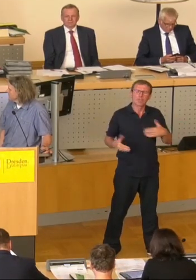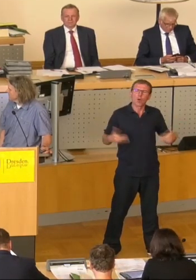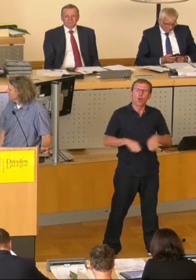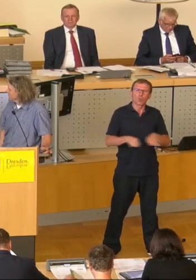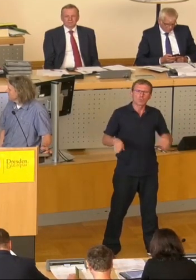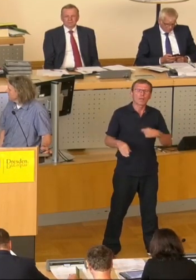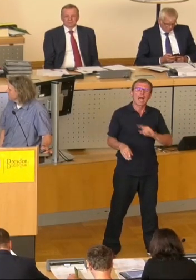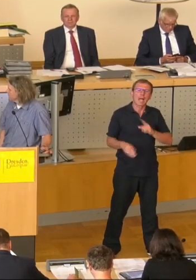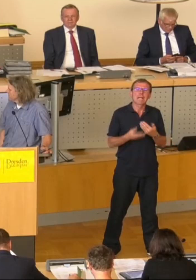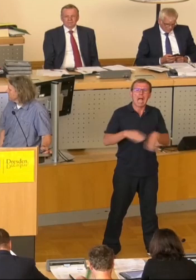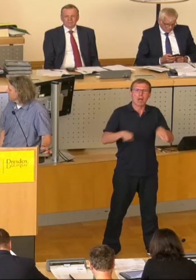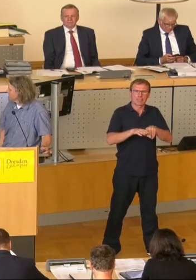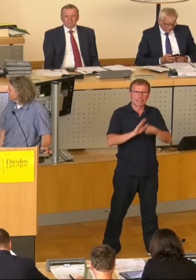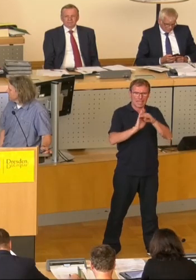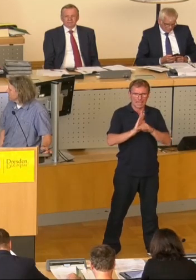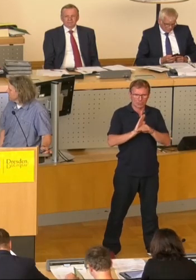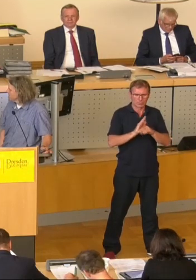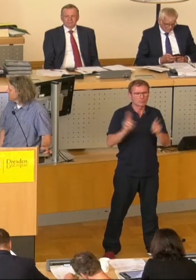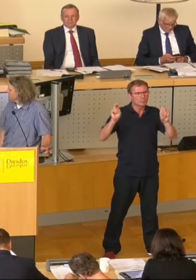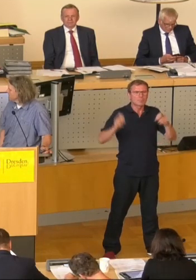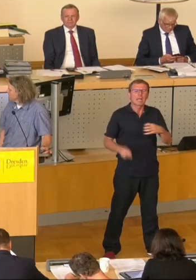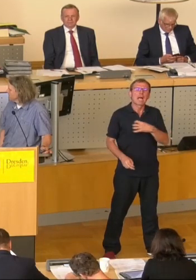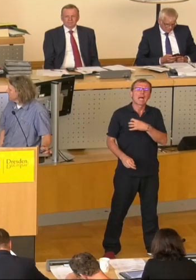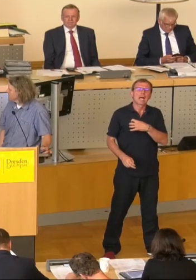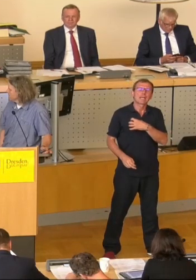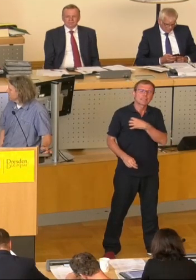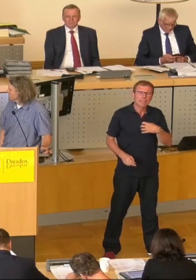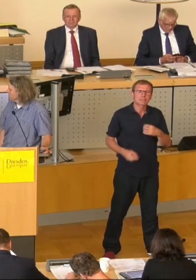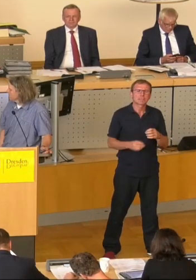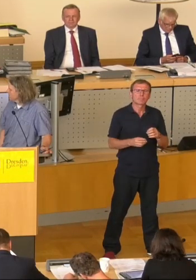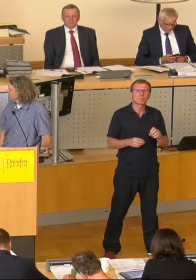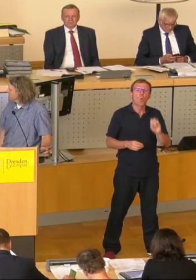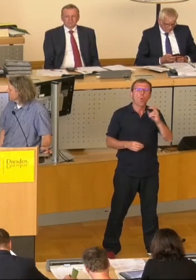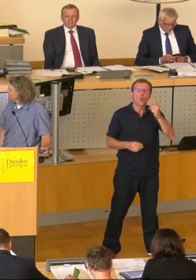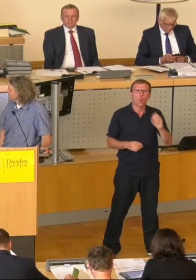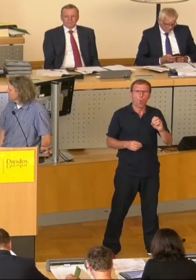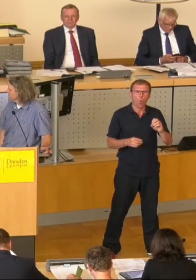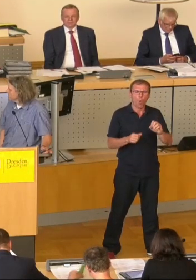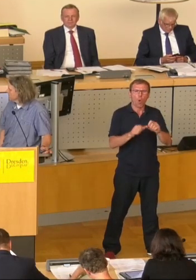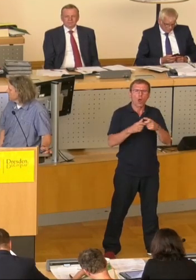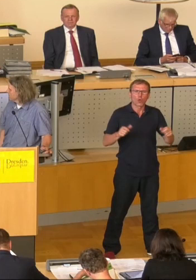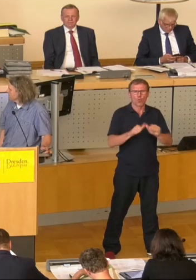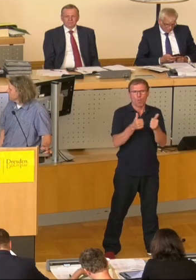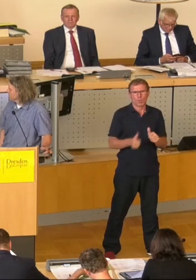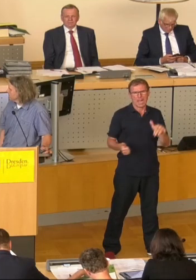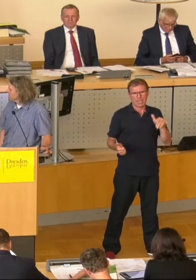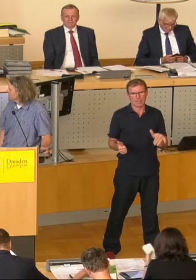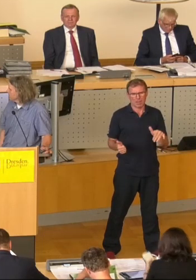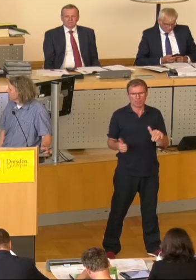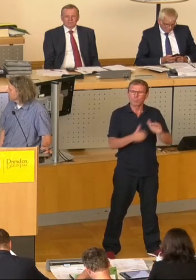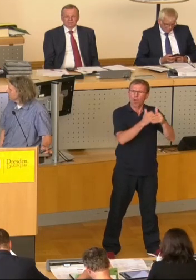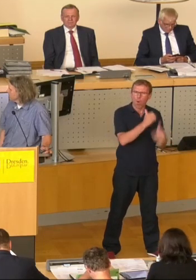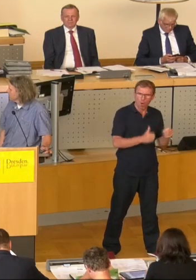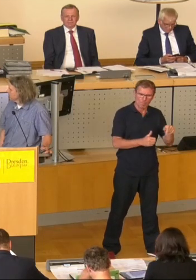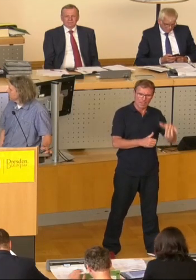eigene Ausgleichsregelung, das sogenannte Dresdner Ökokontomodell geregelt, das sie als Regelung auf der Homepage der Stadt finden. Es ist jetzt